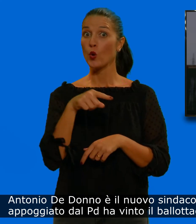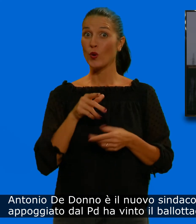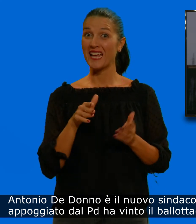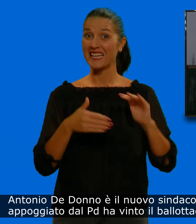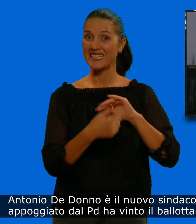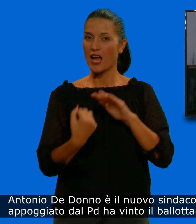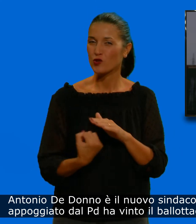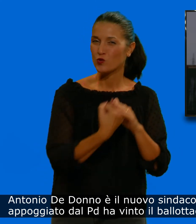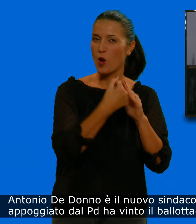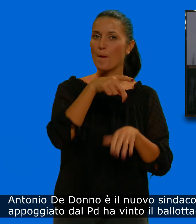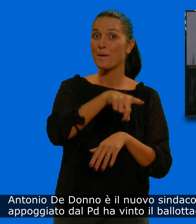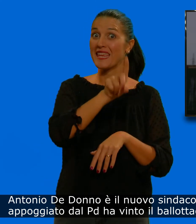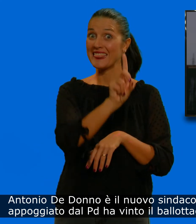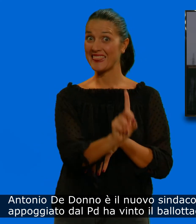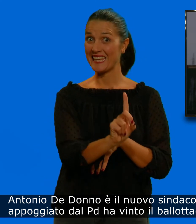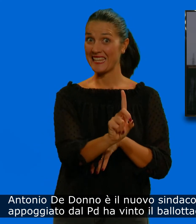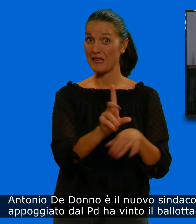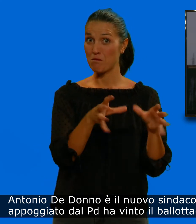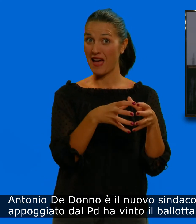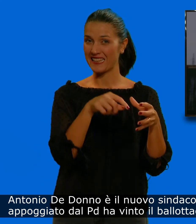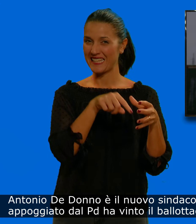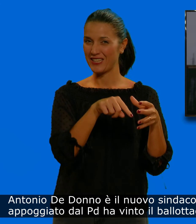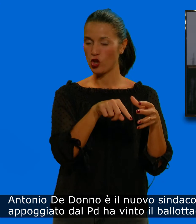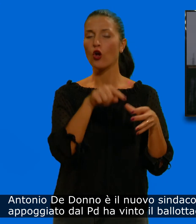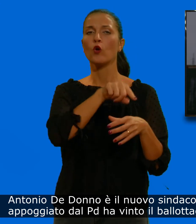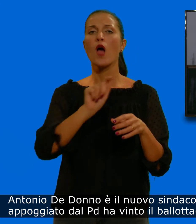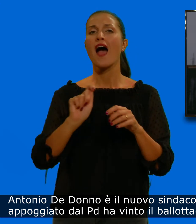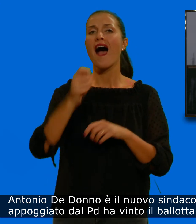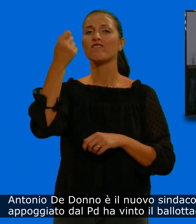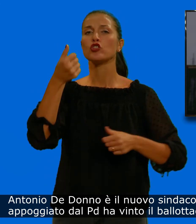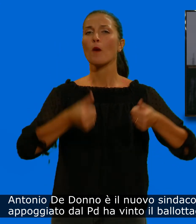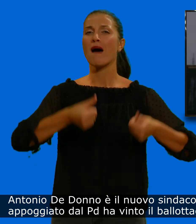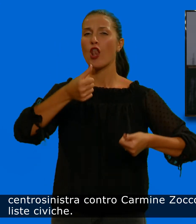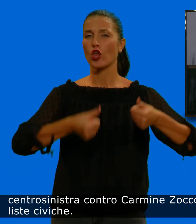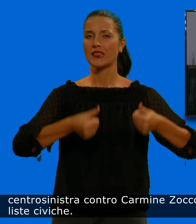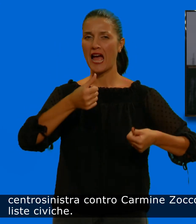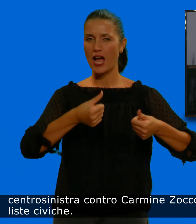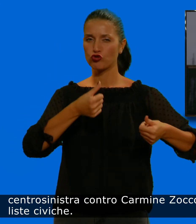PD ha vinto il ballottaggio tutto interno al centro-sinistra